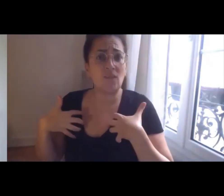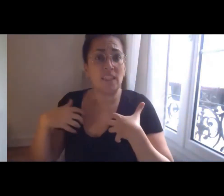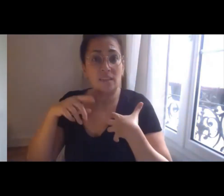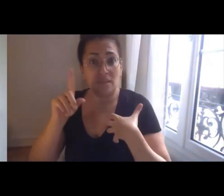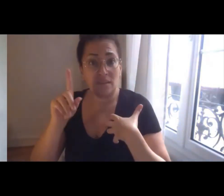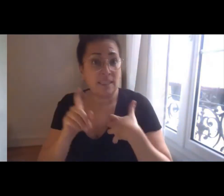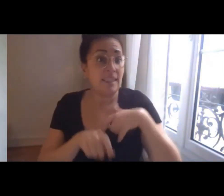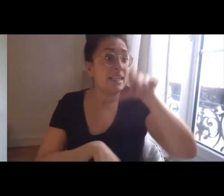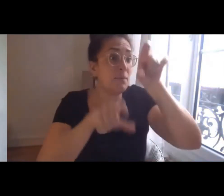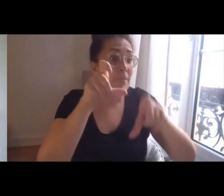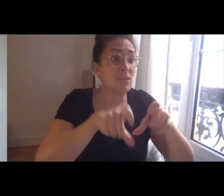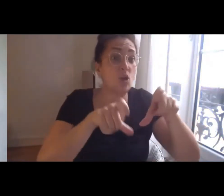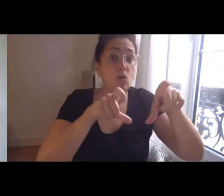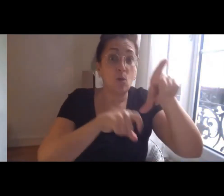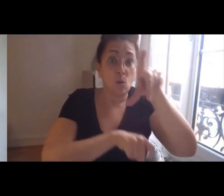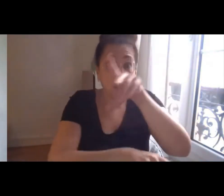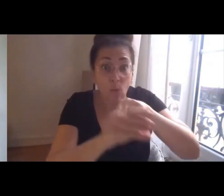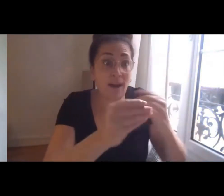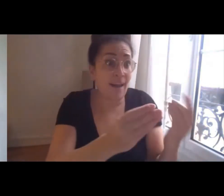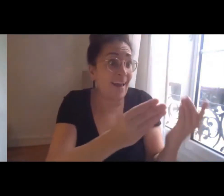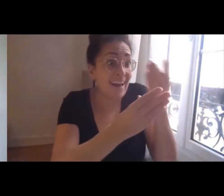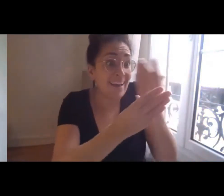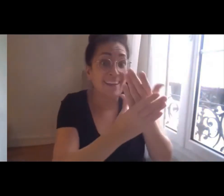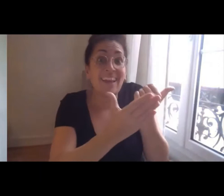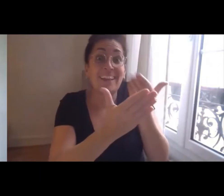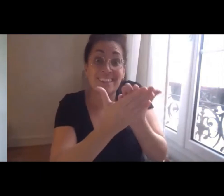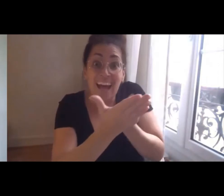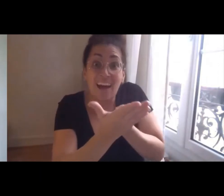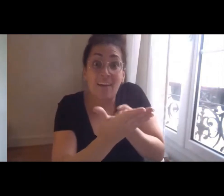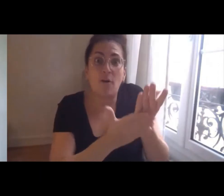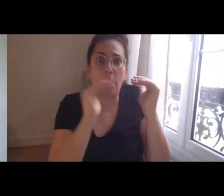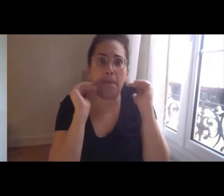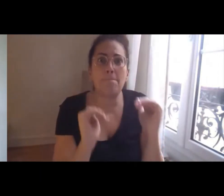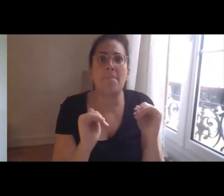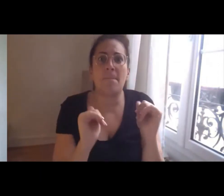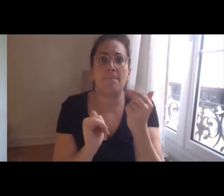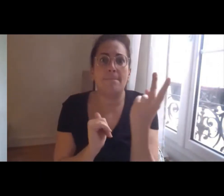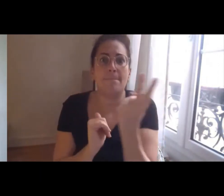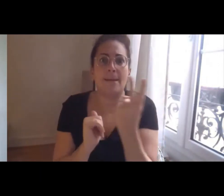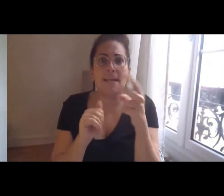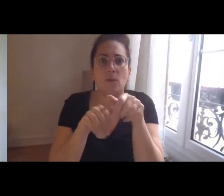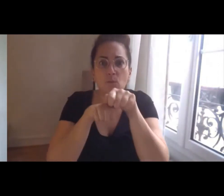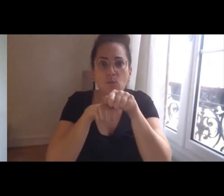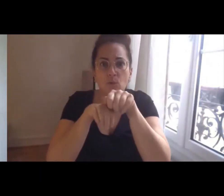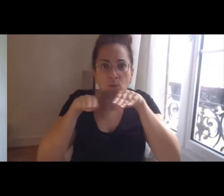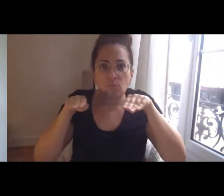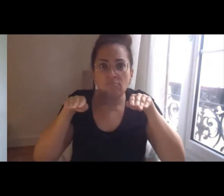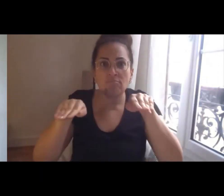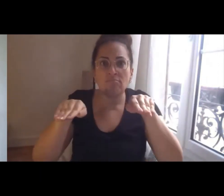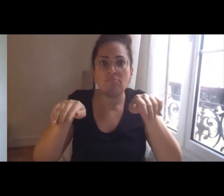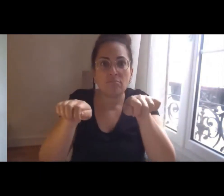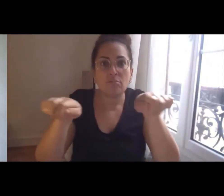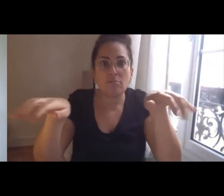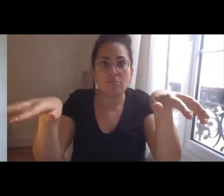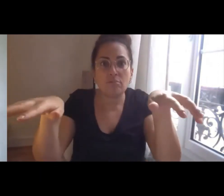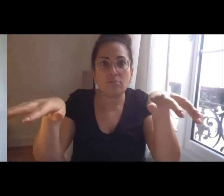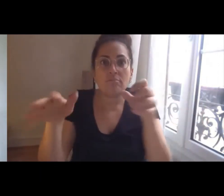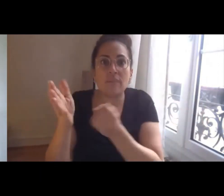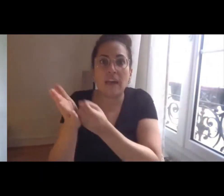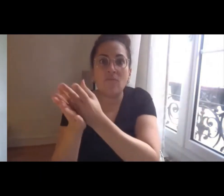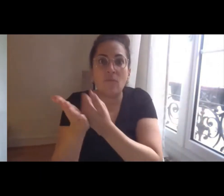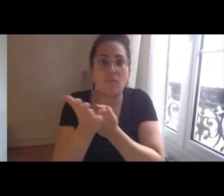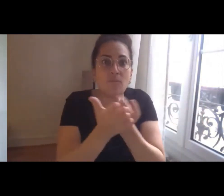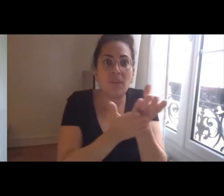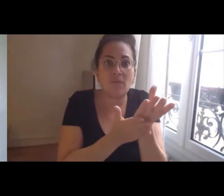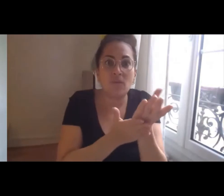à l'issue des recherches que l'on soutient, on demande que soient produits, ce qu'on appelle dans le jargon FIRA,